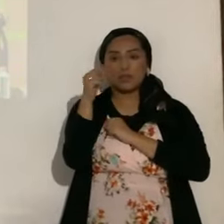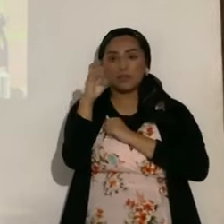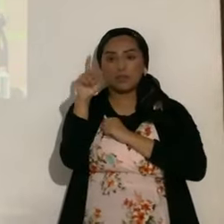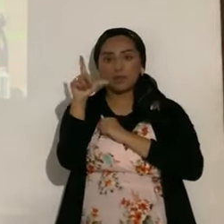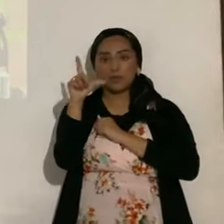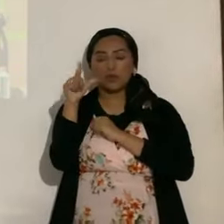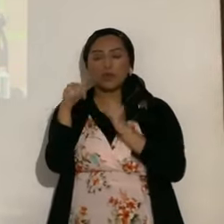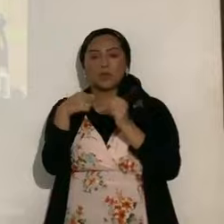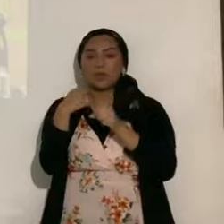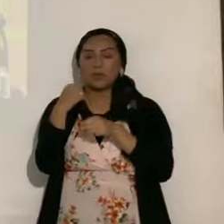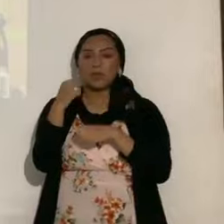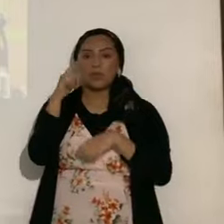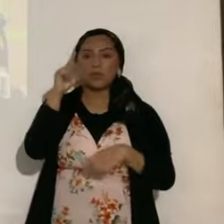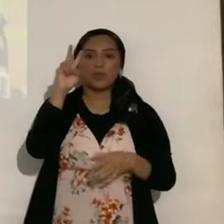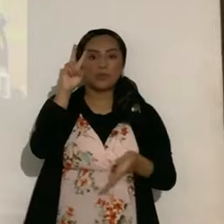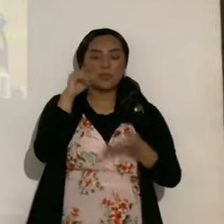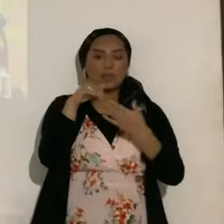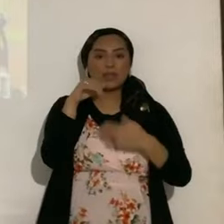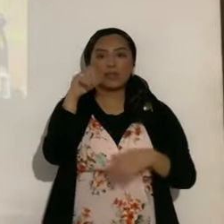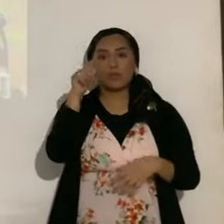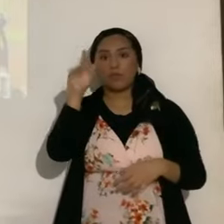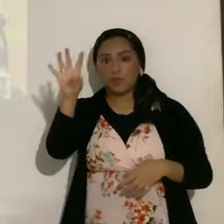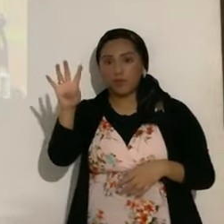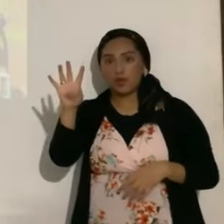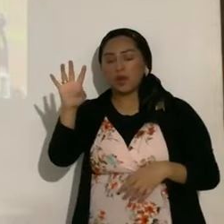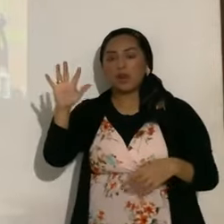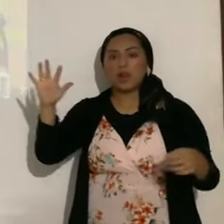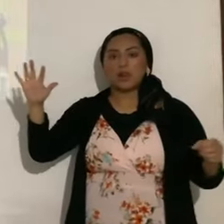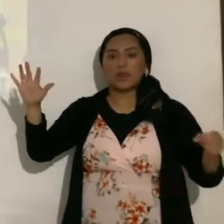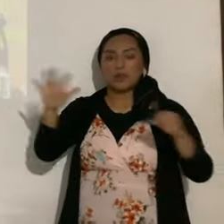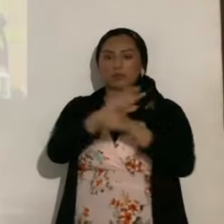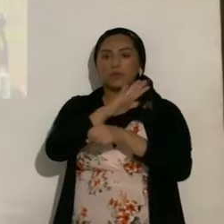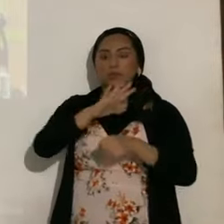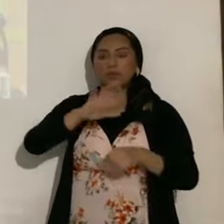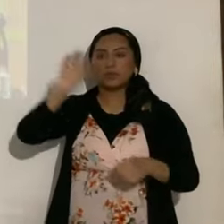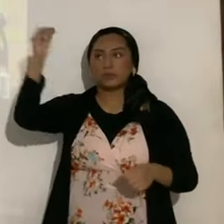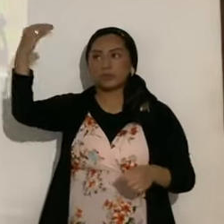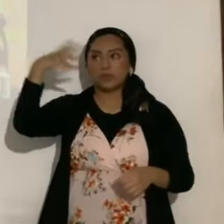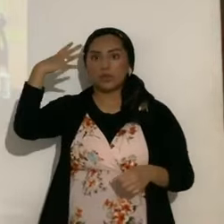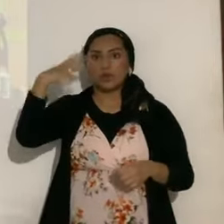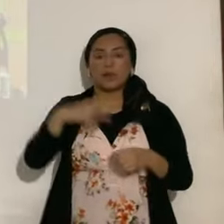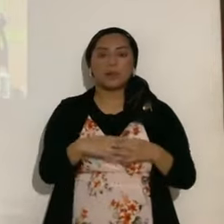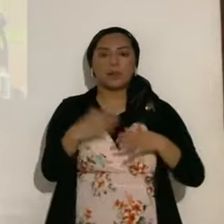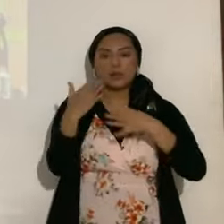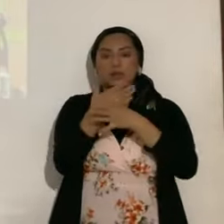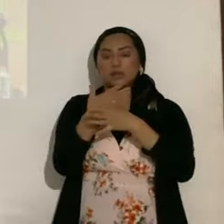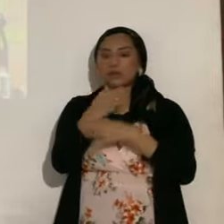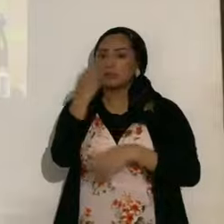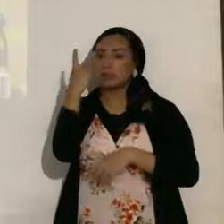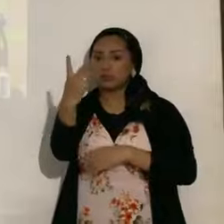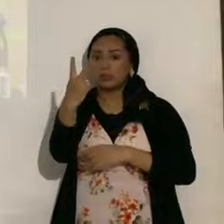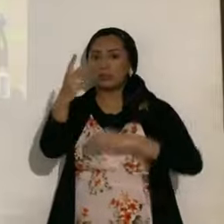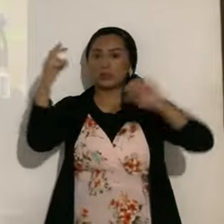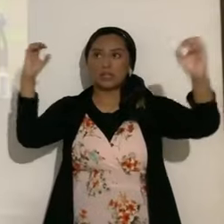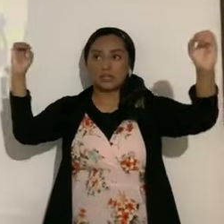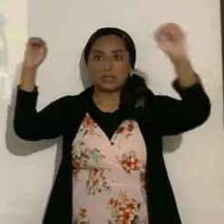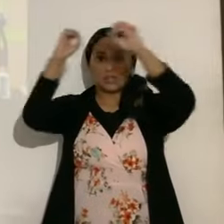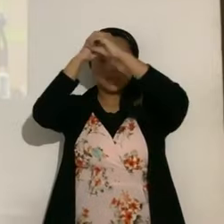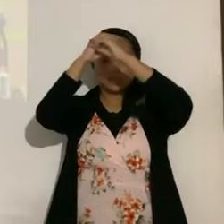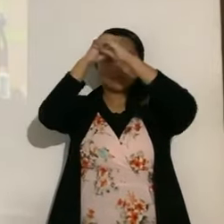2024 será uno total solar. Y entre los dos eclipses, repito,